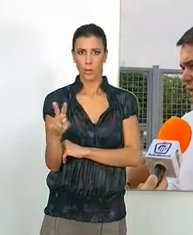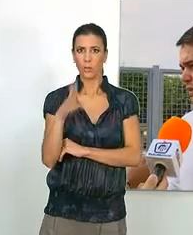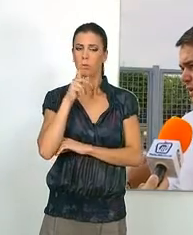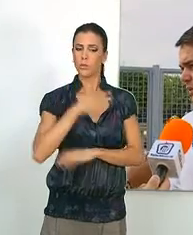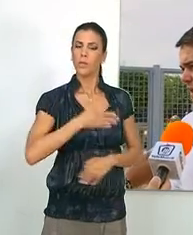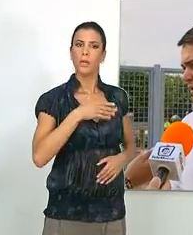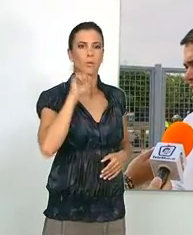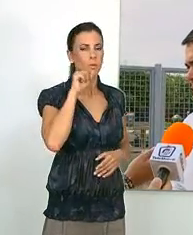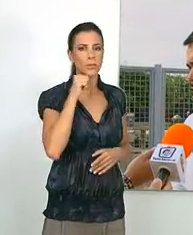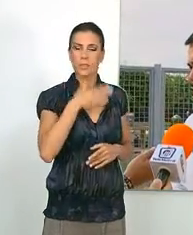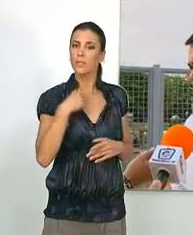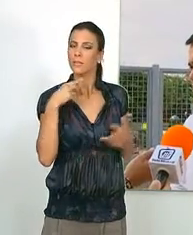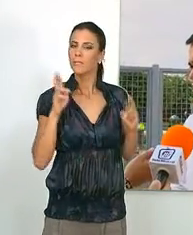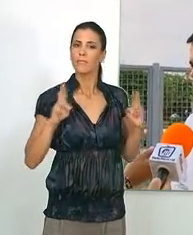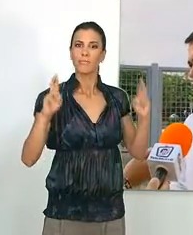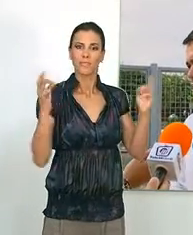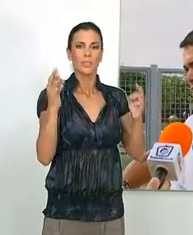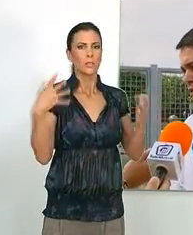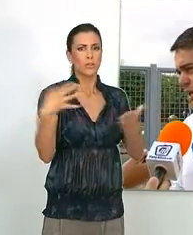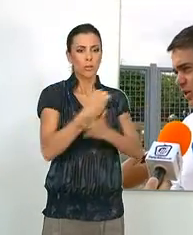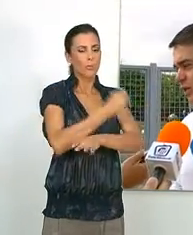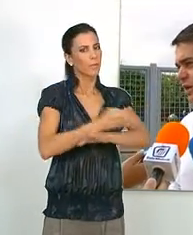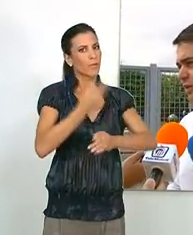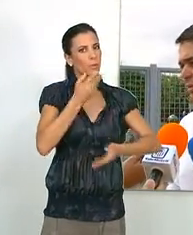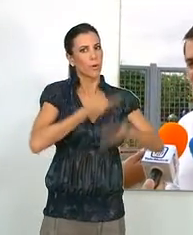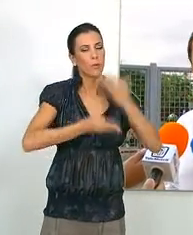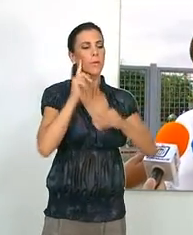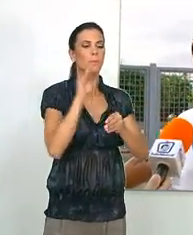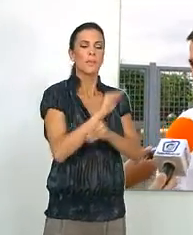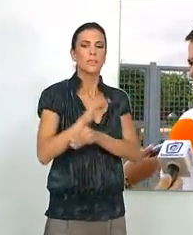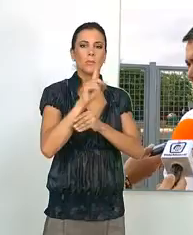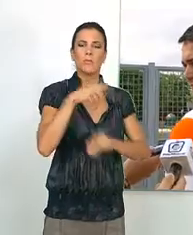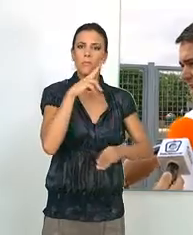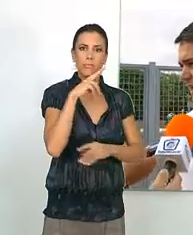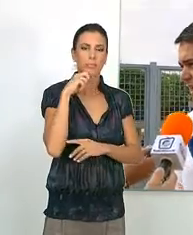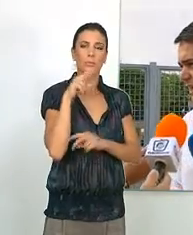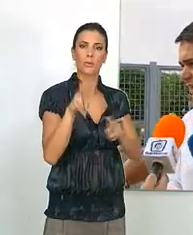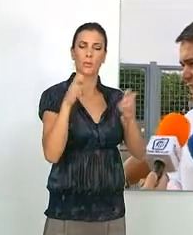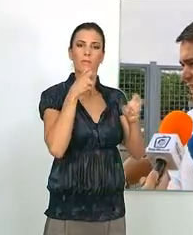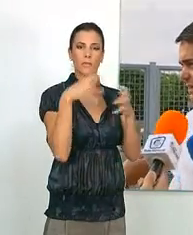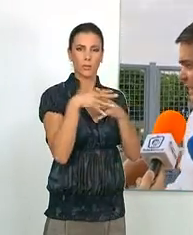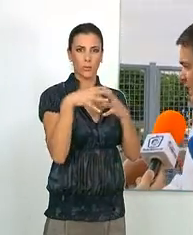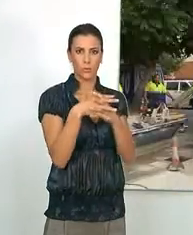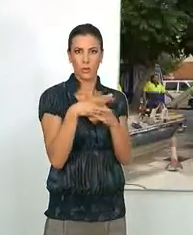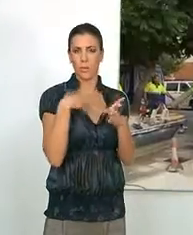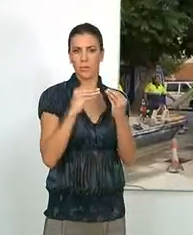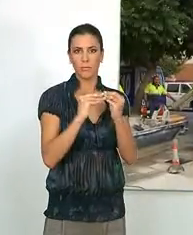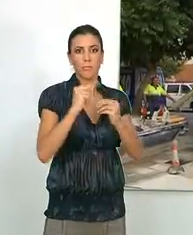de Motril expresó su deseo de que los ciudadanos colaboren en el mantenimiento y preservación de las nuevas infraestructuras de actos